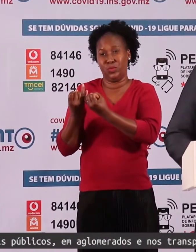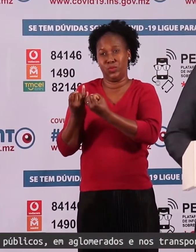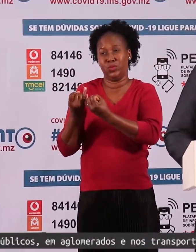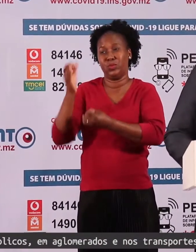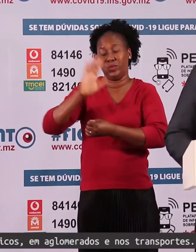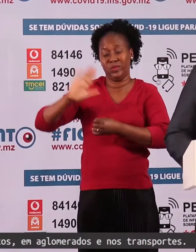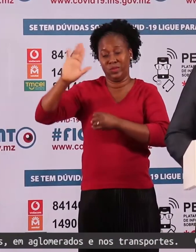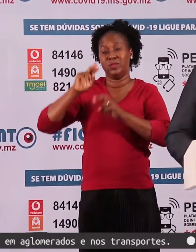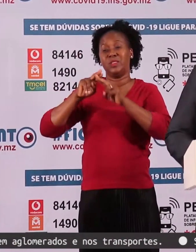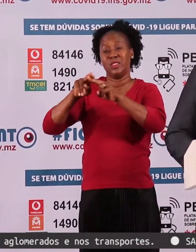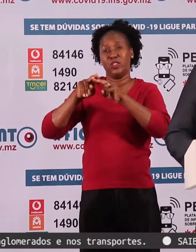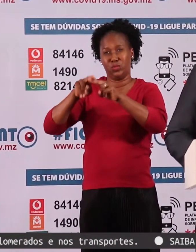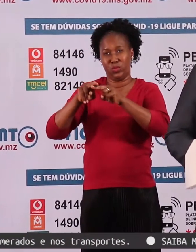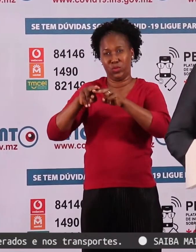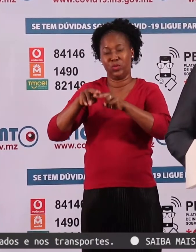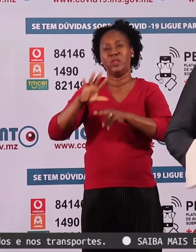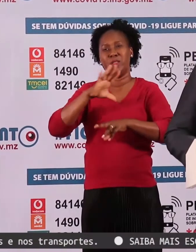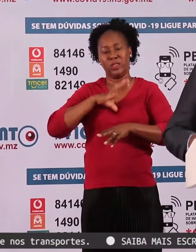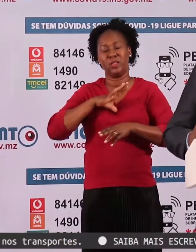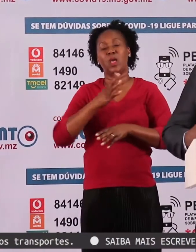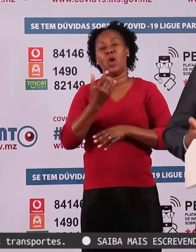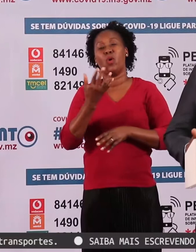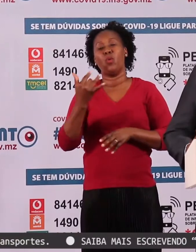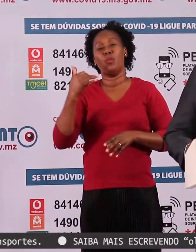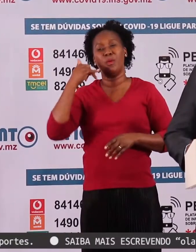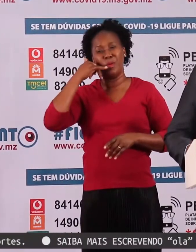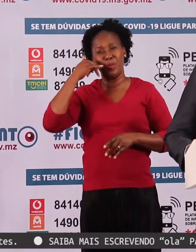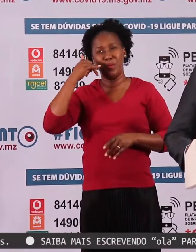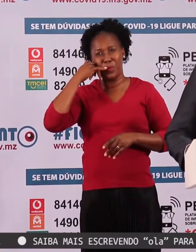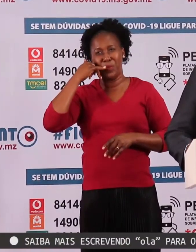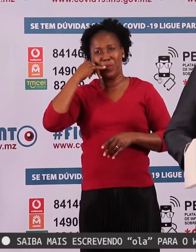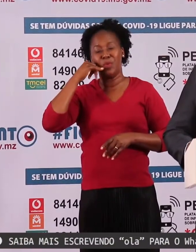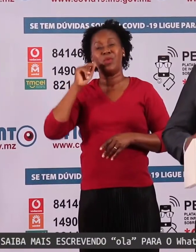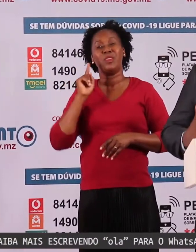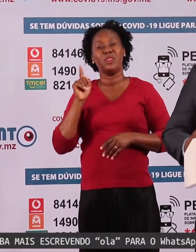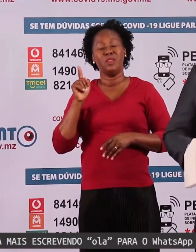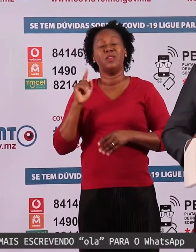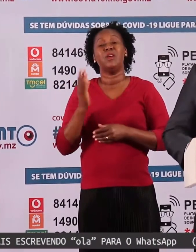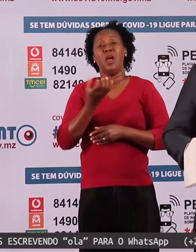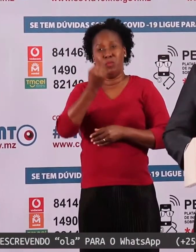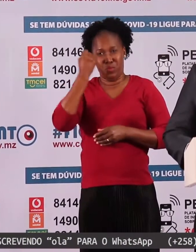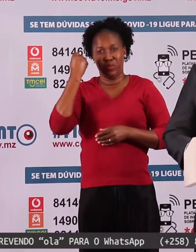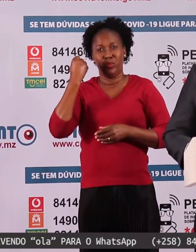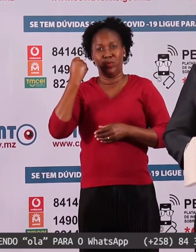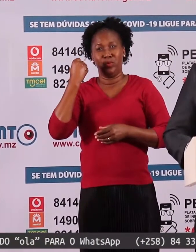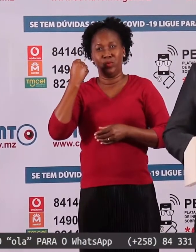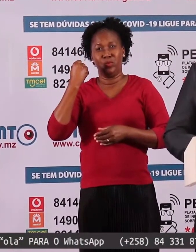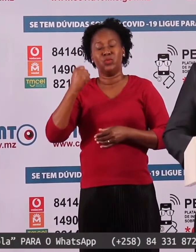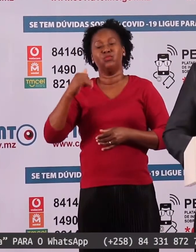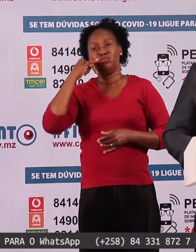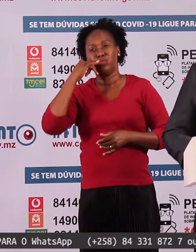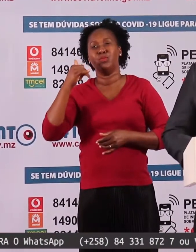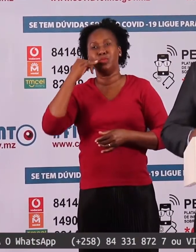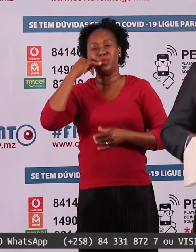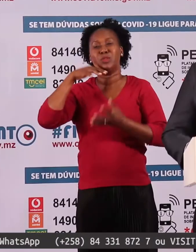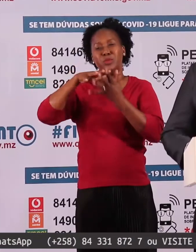tem uma linha verde, onde poderá continuar a interagir com o público no geral em